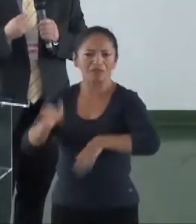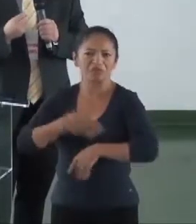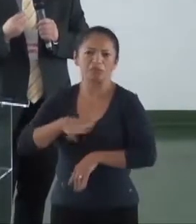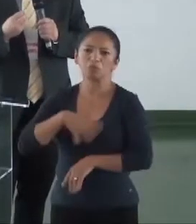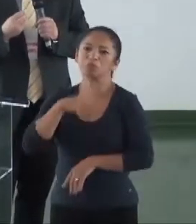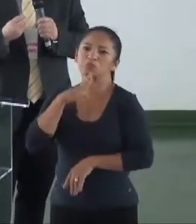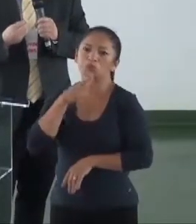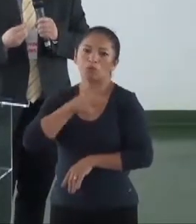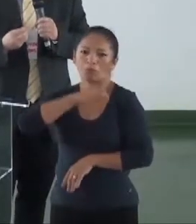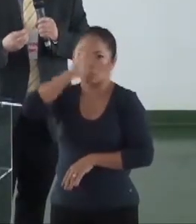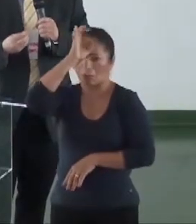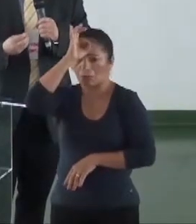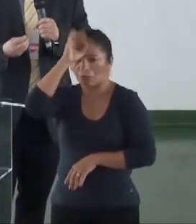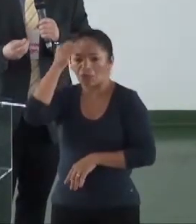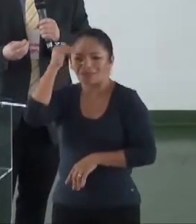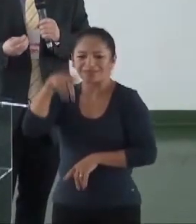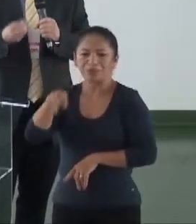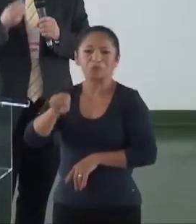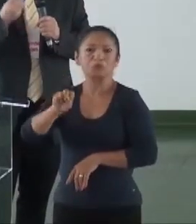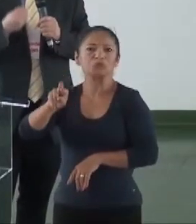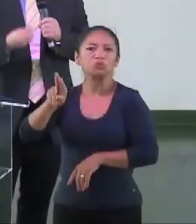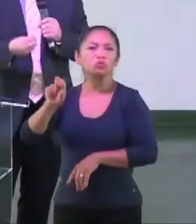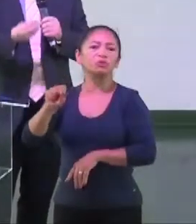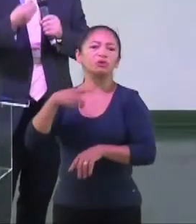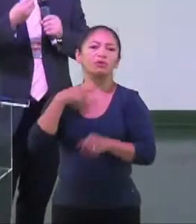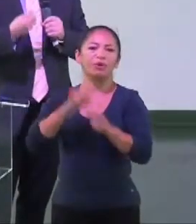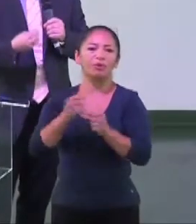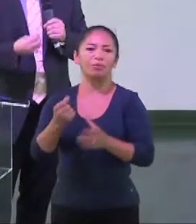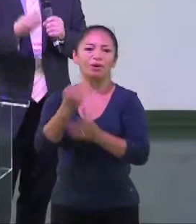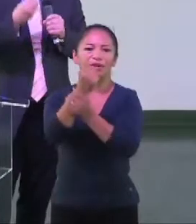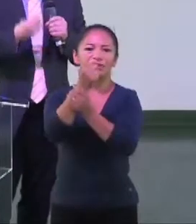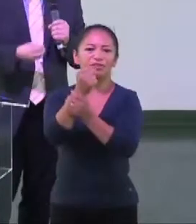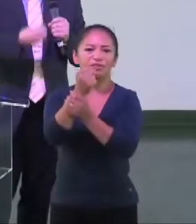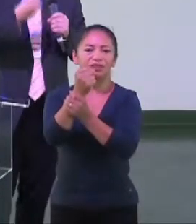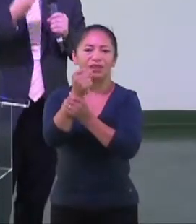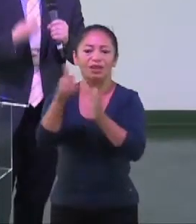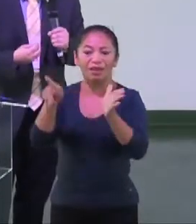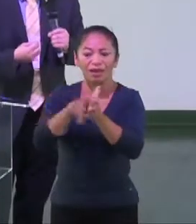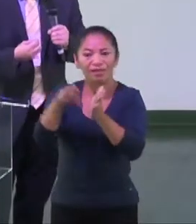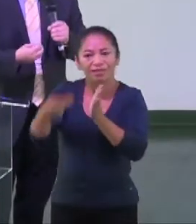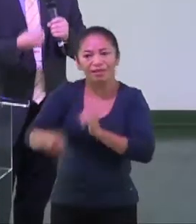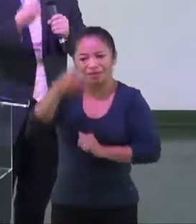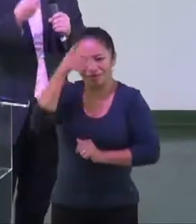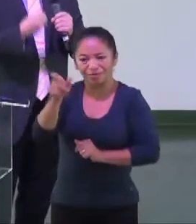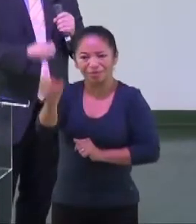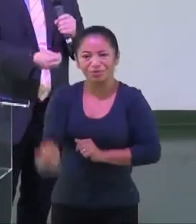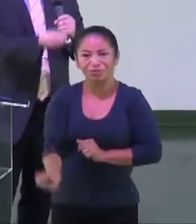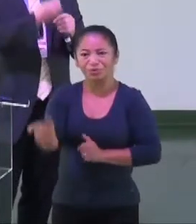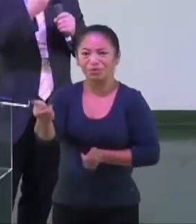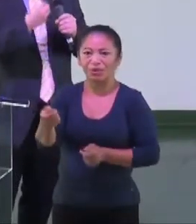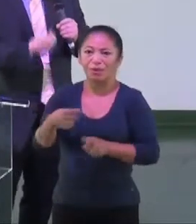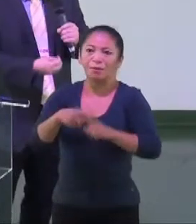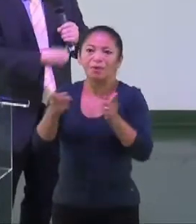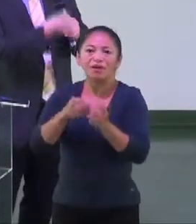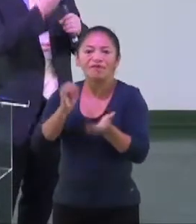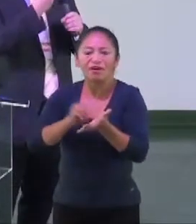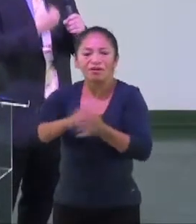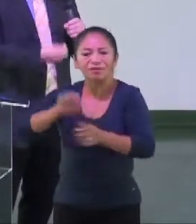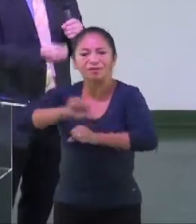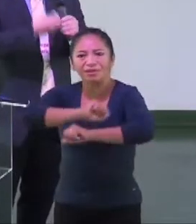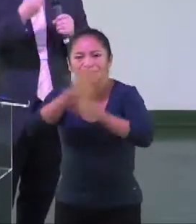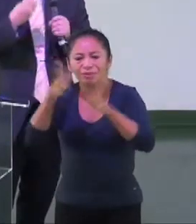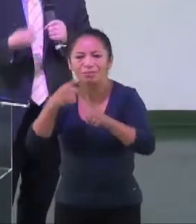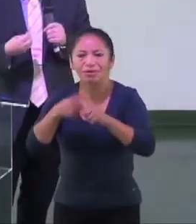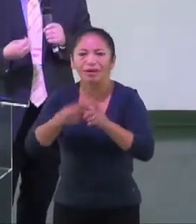é o SUS, e ele não sabe que o SUS é uma garantia, um patrimônio dele, cidadão. Isso ainda não está introjetado na